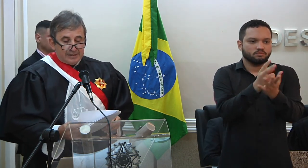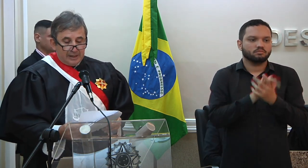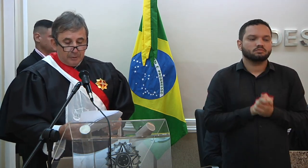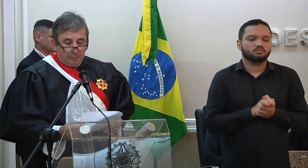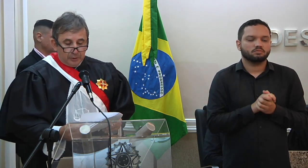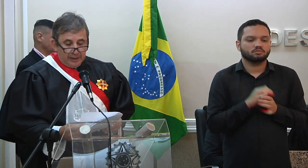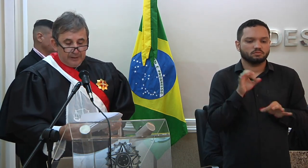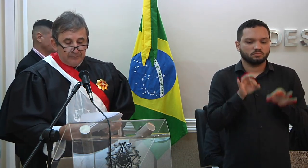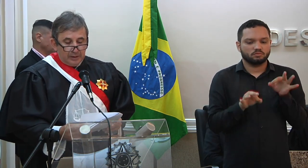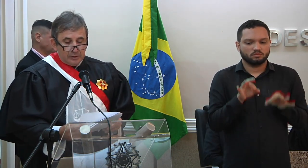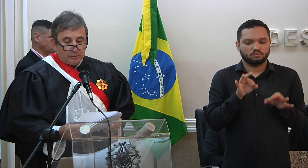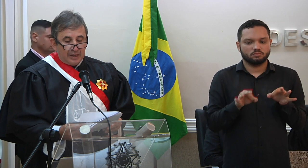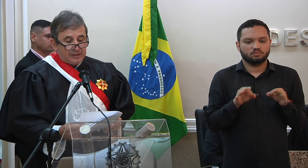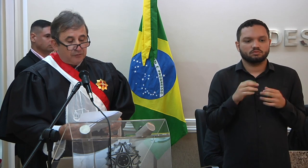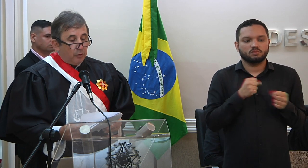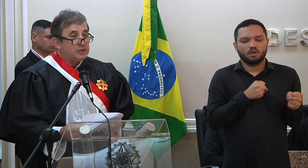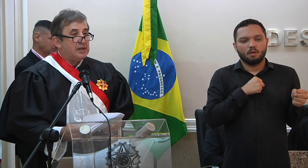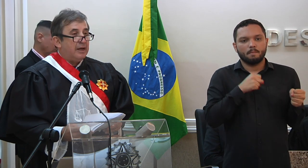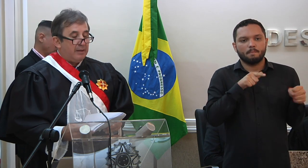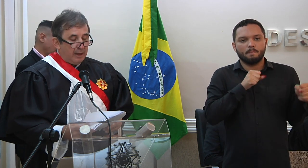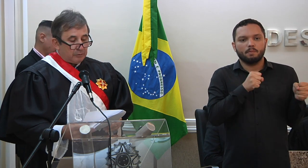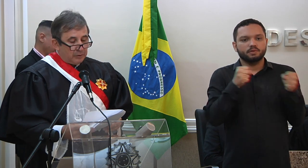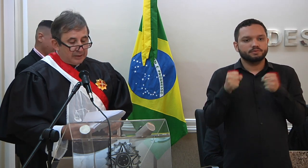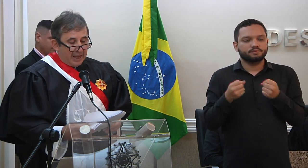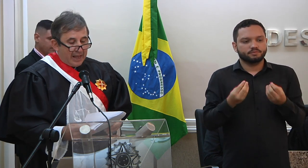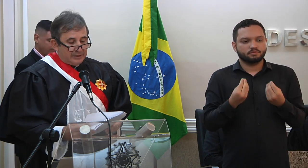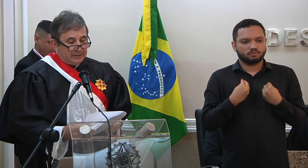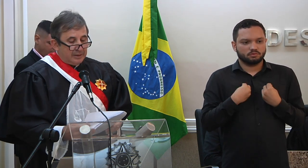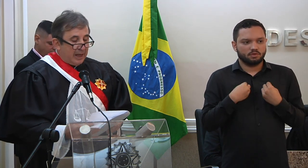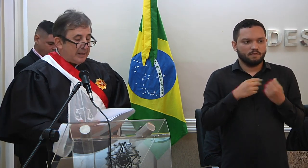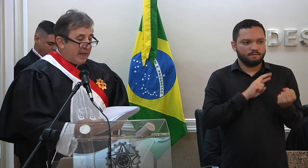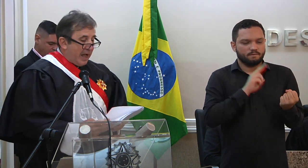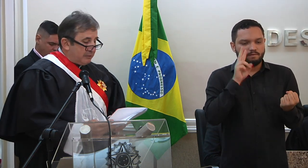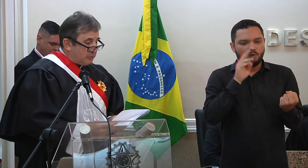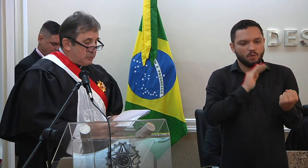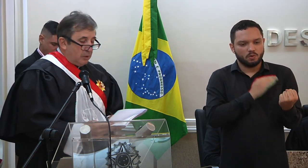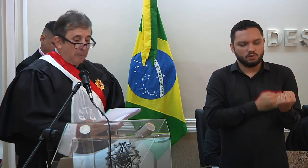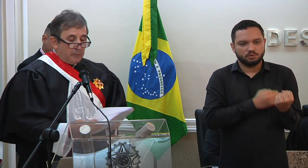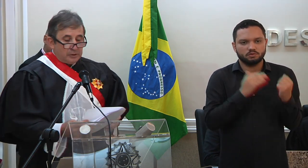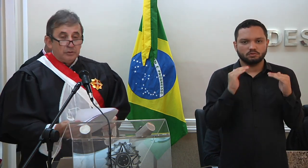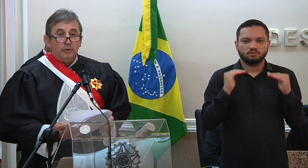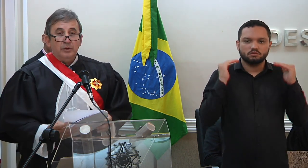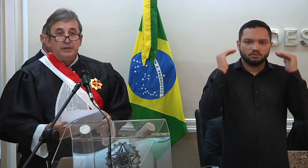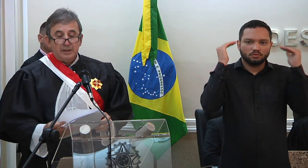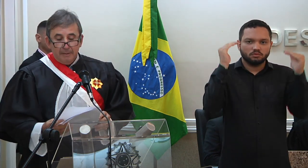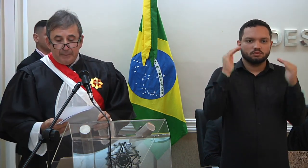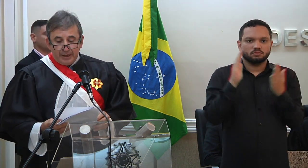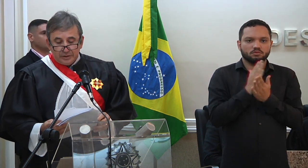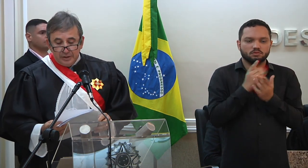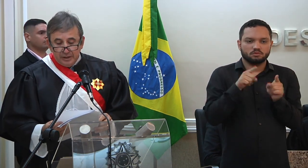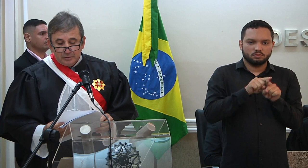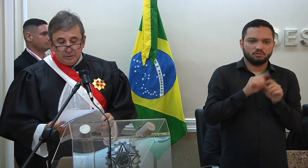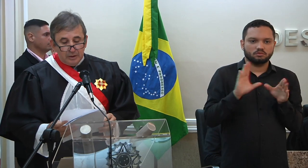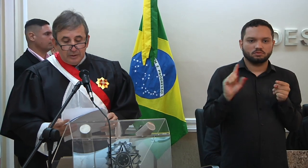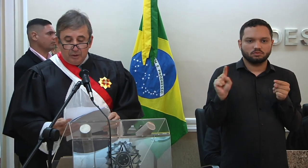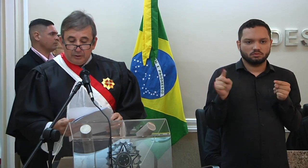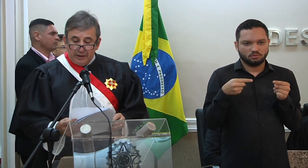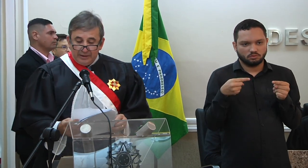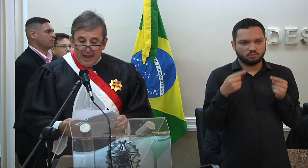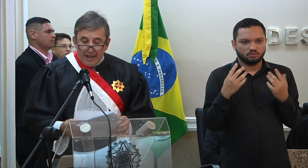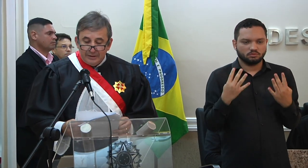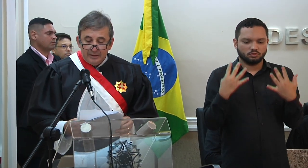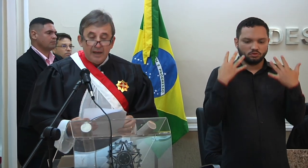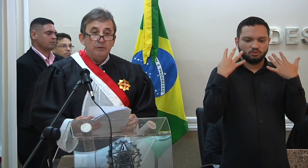exerce uma parcela do poder isso traz força, autoridade, aliados, opositores, prestígio,